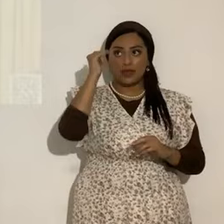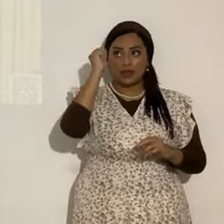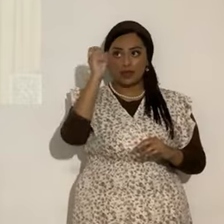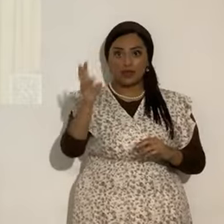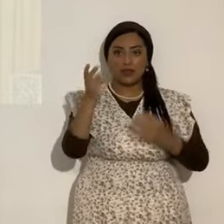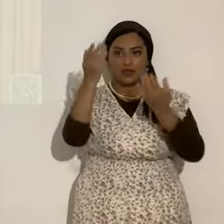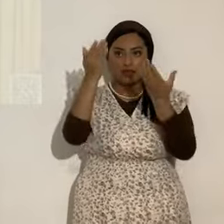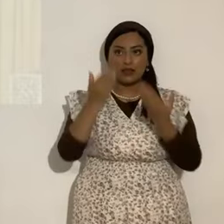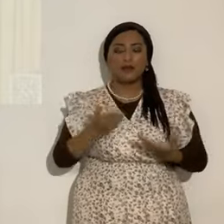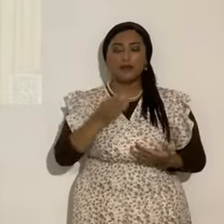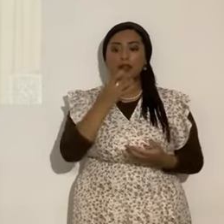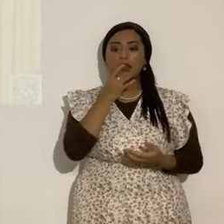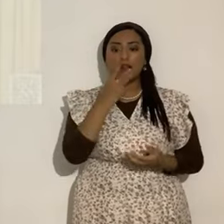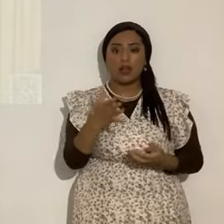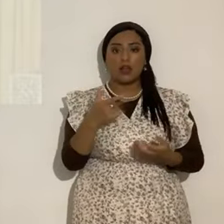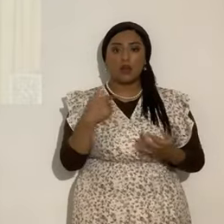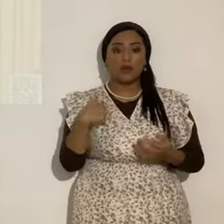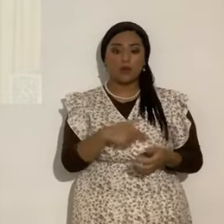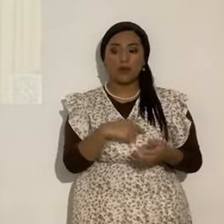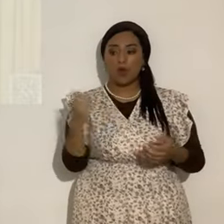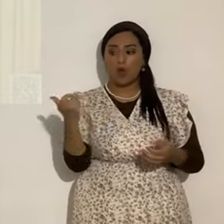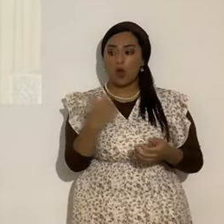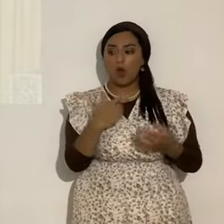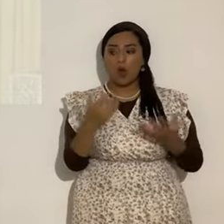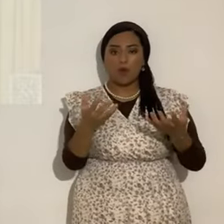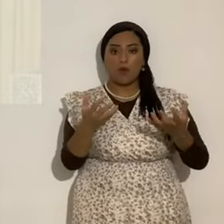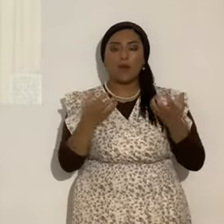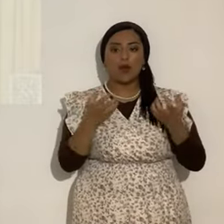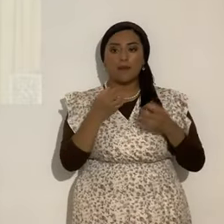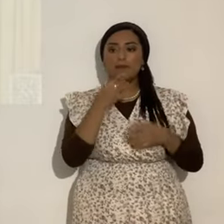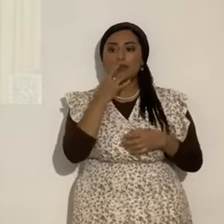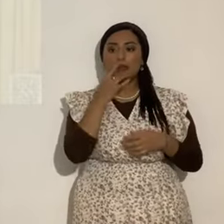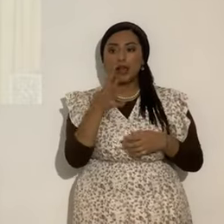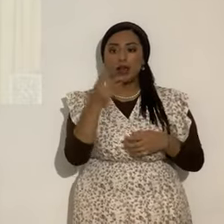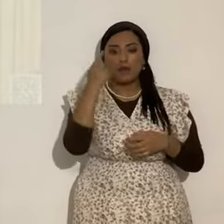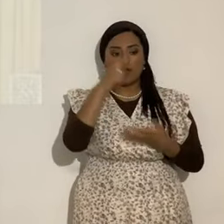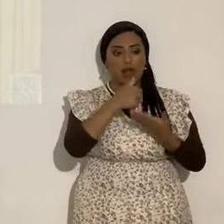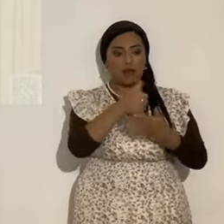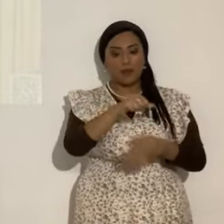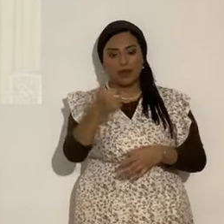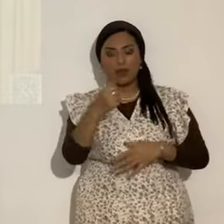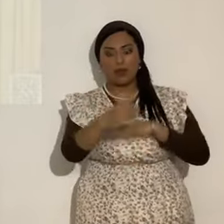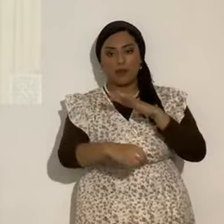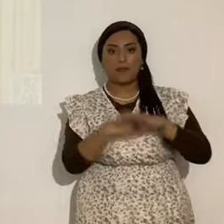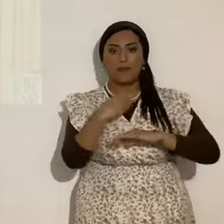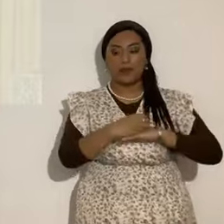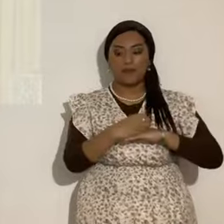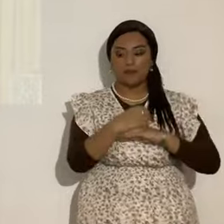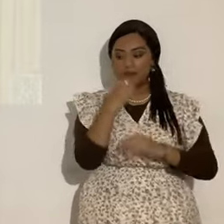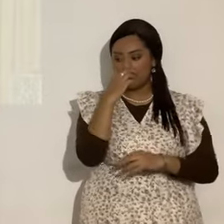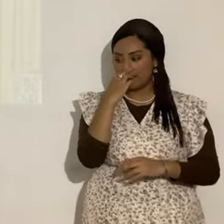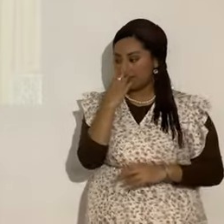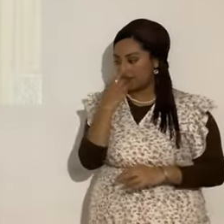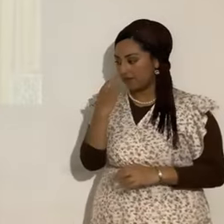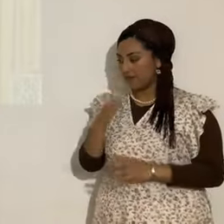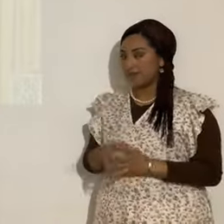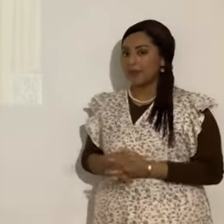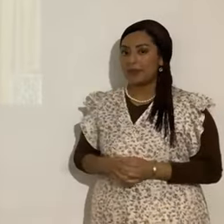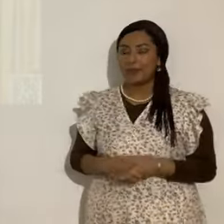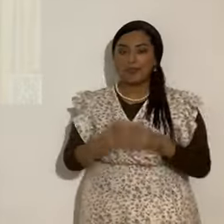por tu luz. Queremos ser todos como gozo y paz, luz para los demás. Omen, Omen, Yashua, Moshiheno. Bendito es nuestro Mesías